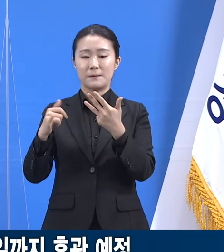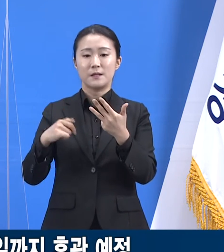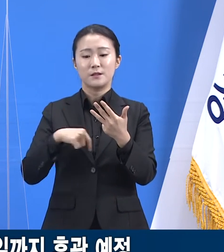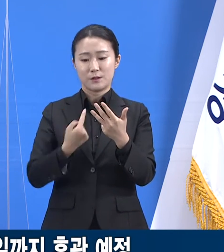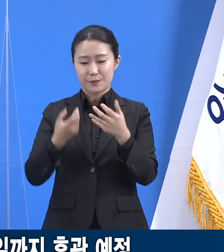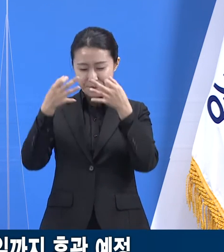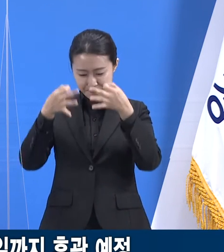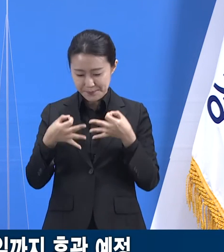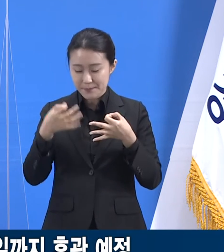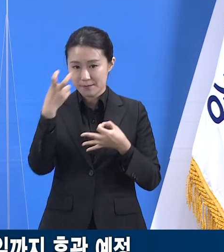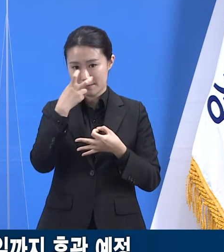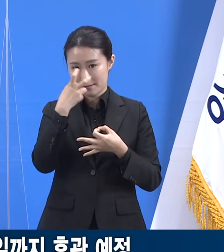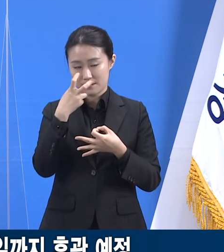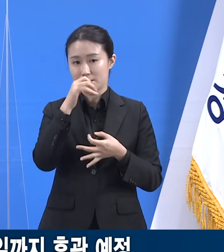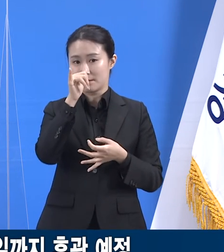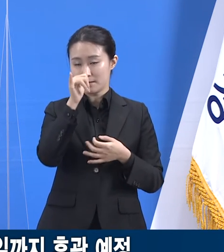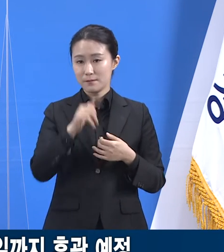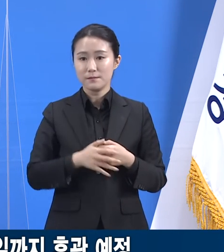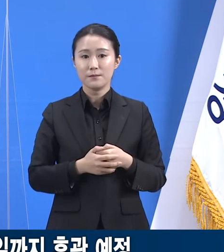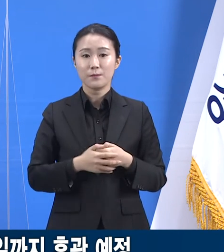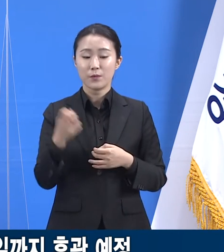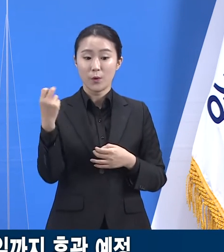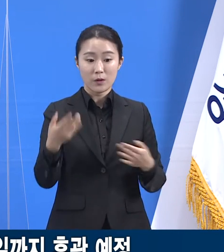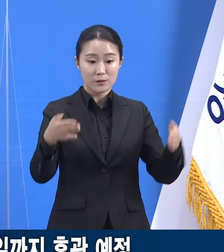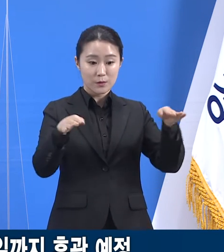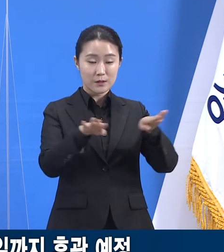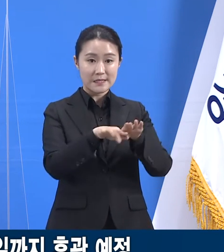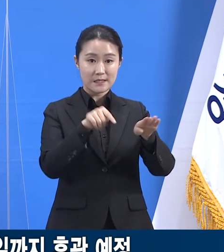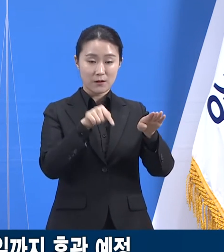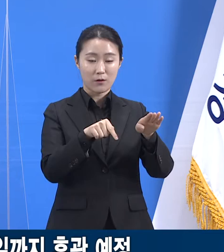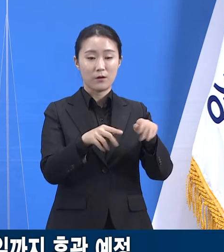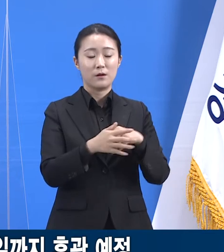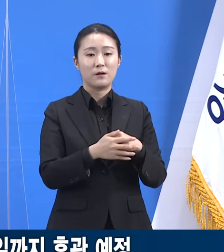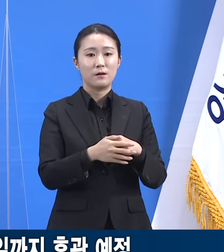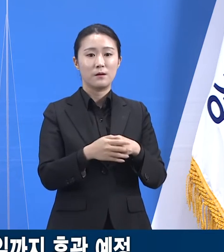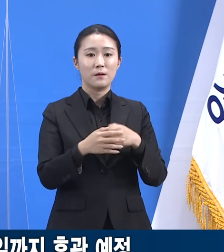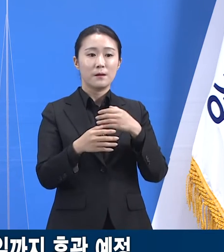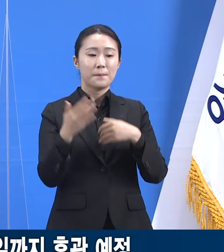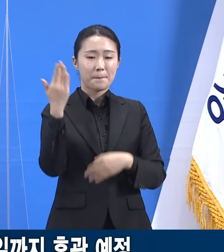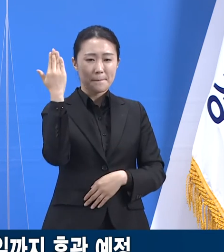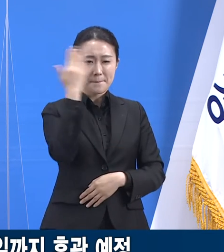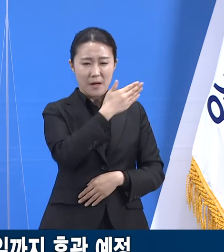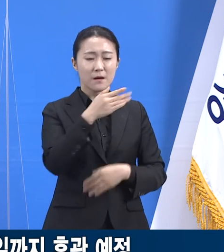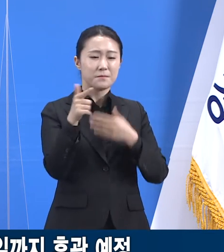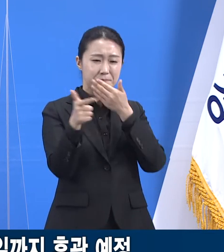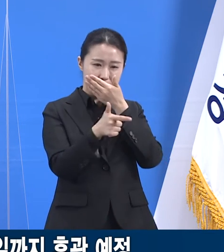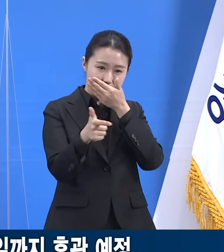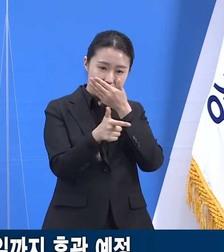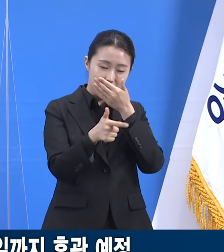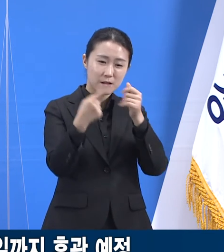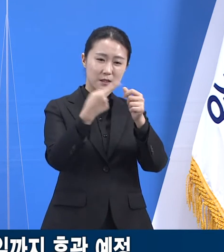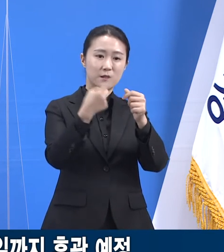주간보호센터는 두 차례 소독을 실시했고 오는 14일까지 휴관 계획입니다.